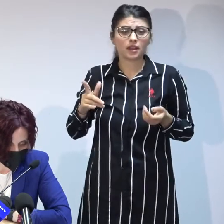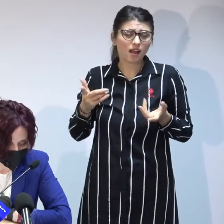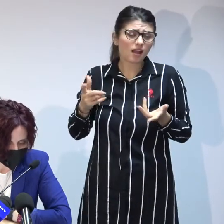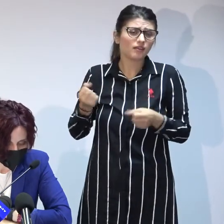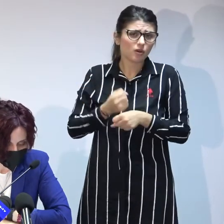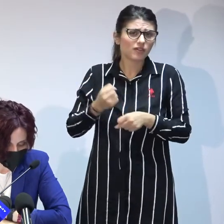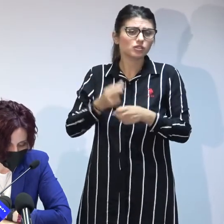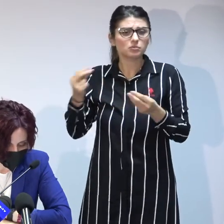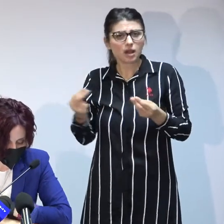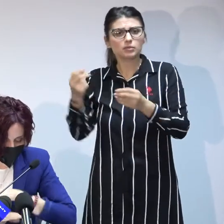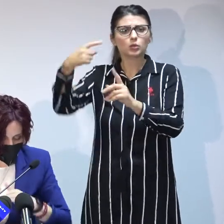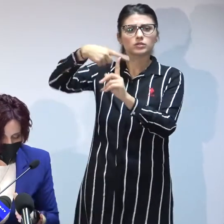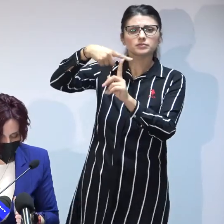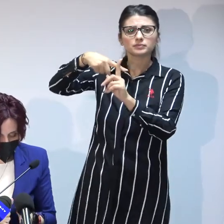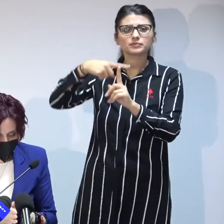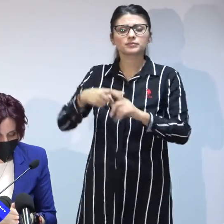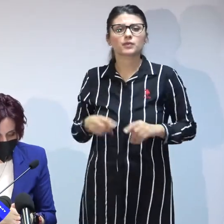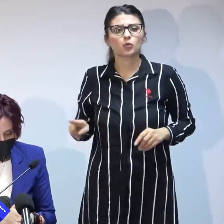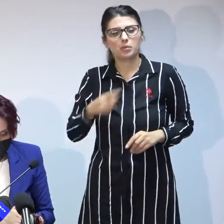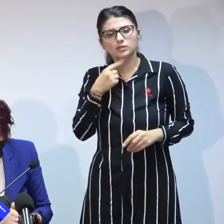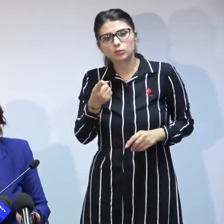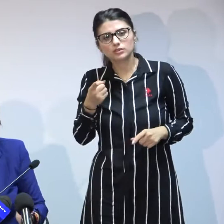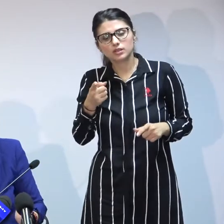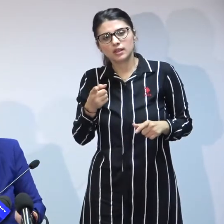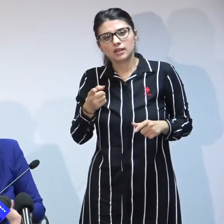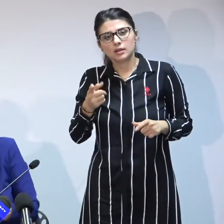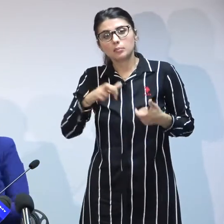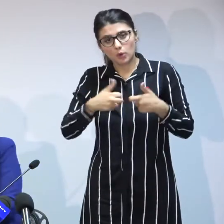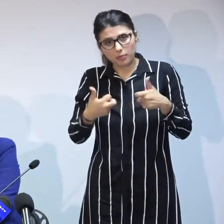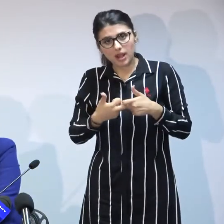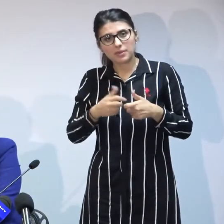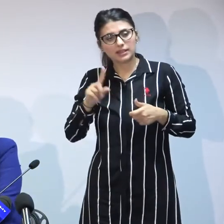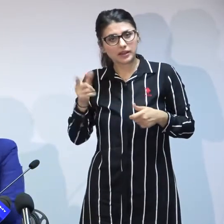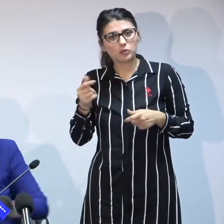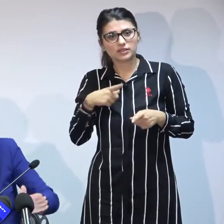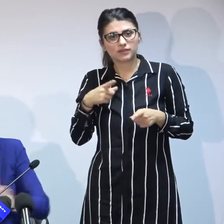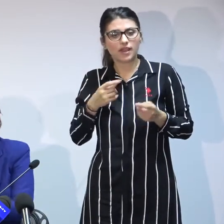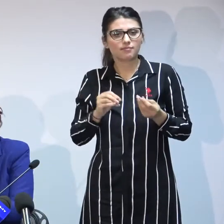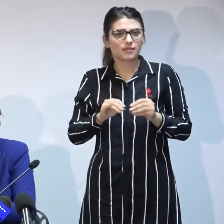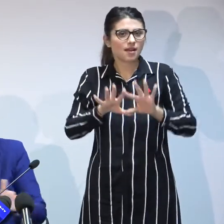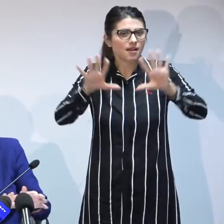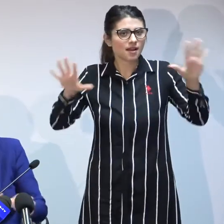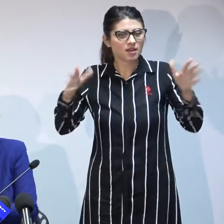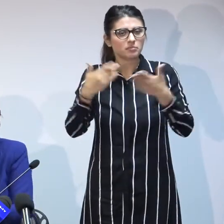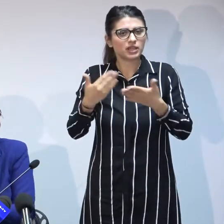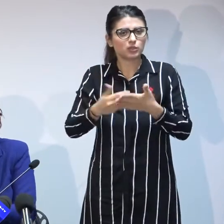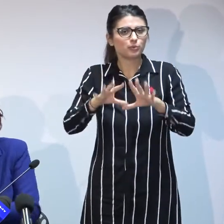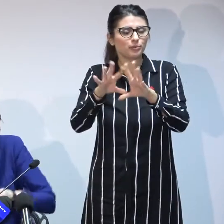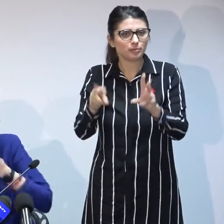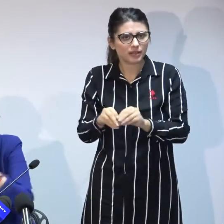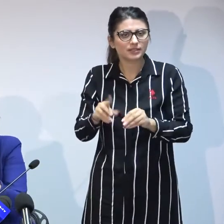procedură însă așa cum vă spuneam problemele sunt să-i avem vizibil pentru copii adică pentru părinți adică